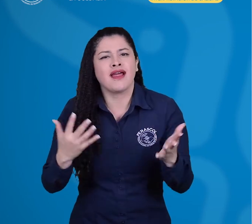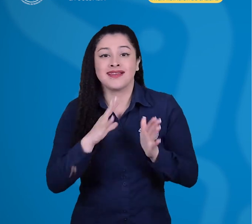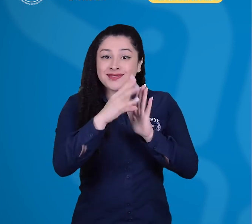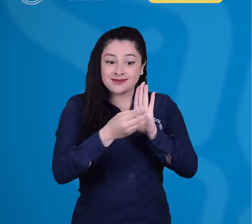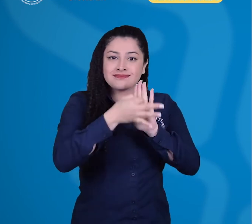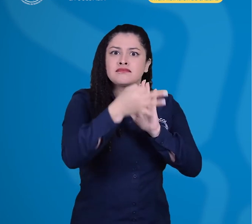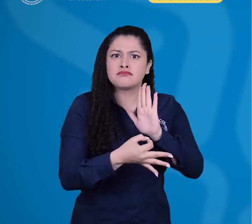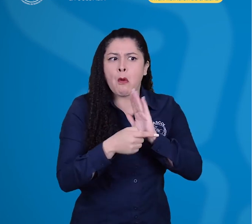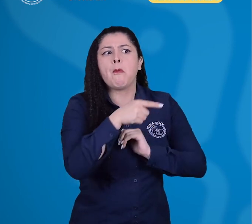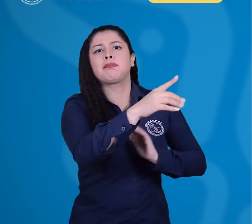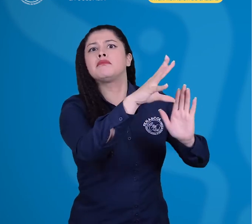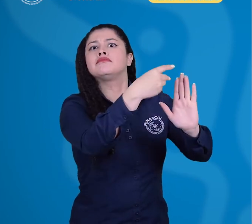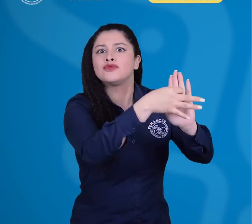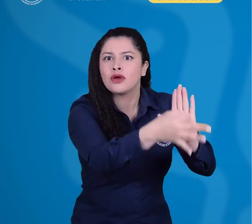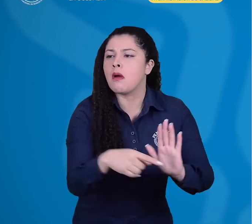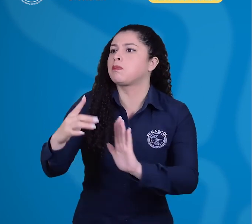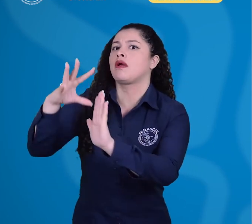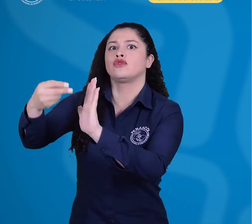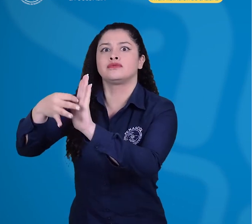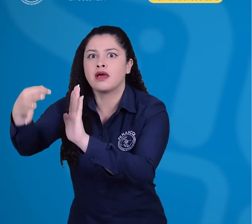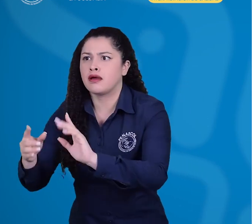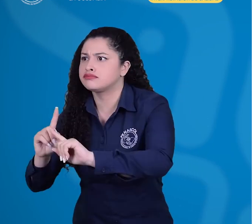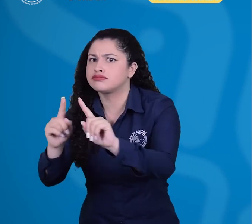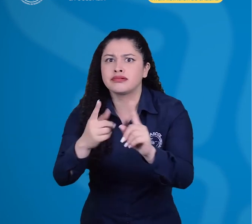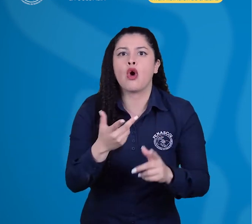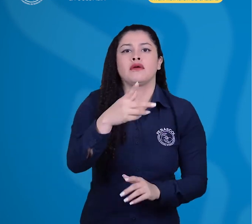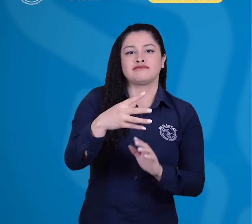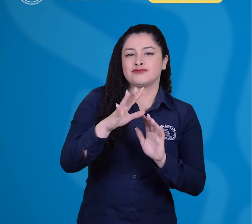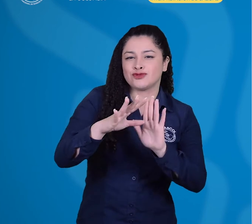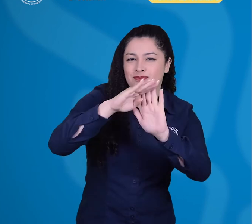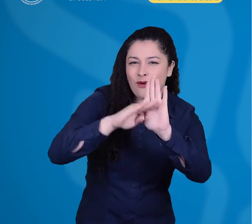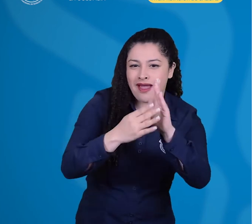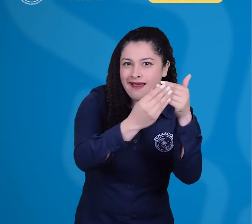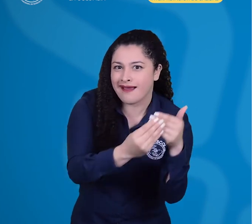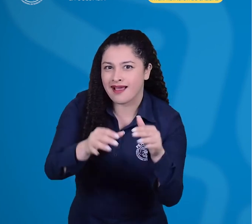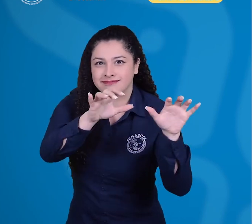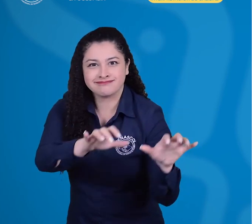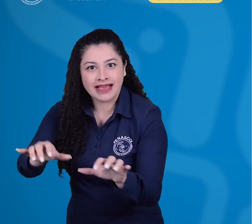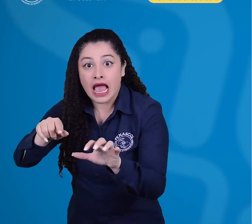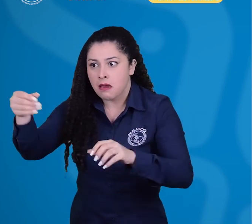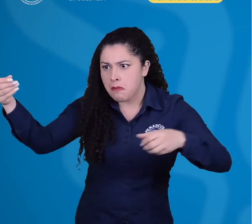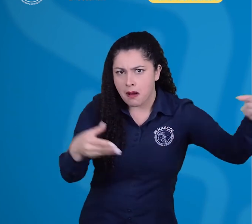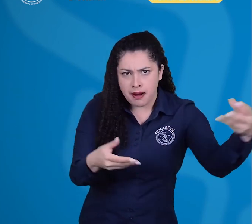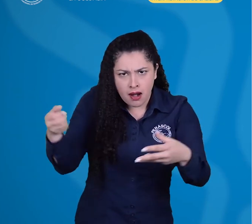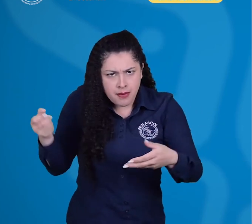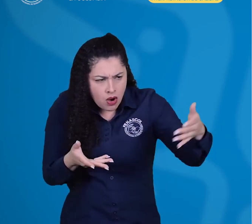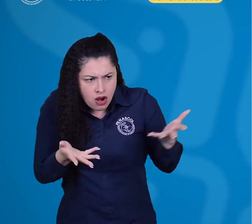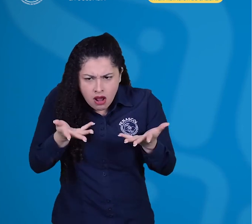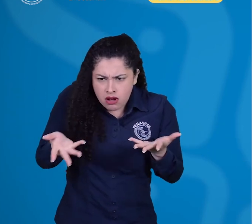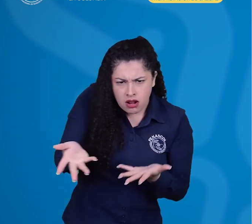las diferentes iniciativas y propuestas de código de ética y de ontológicos que se han formulado con miras